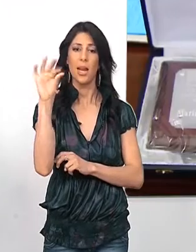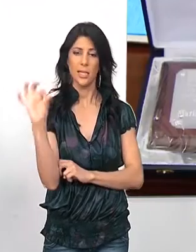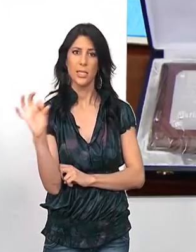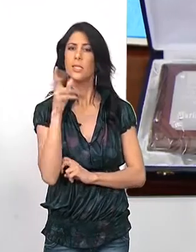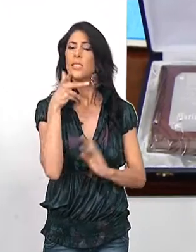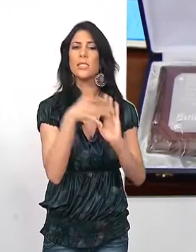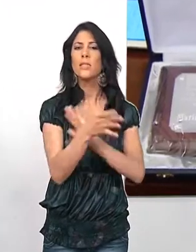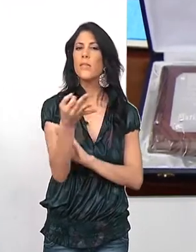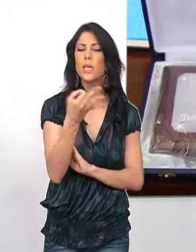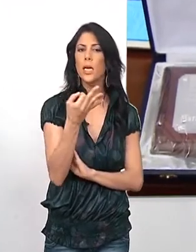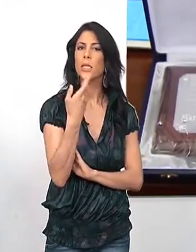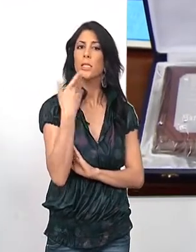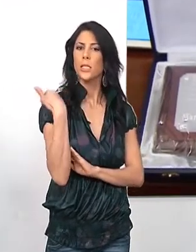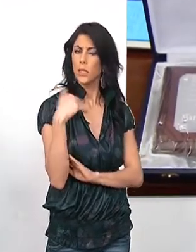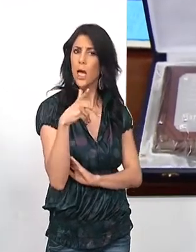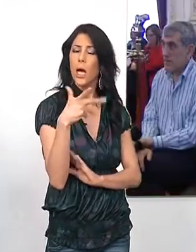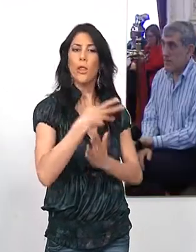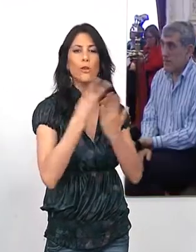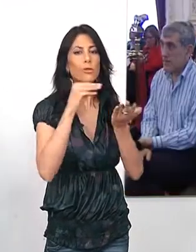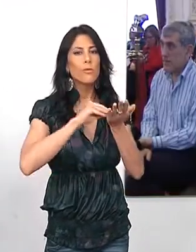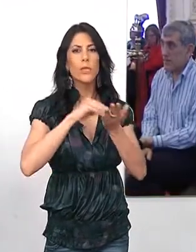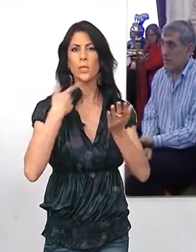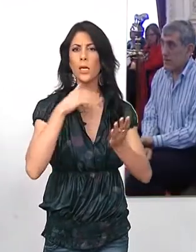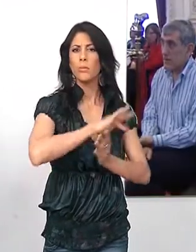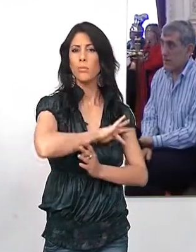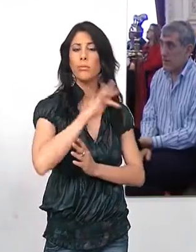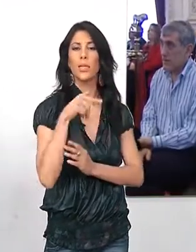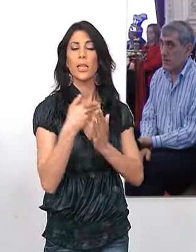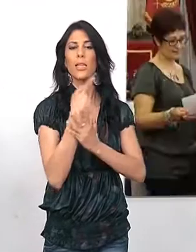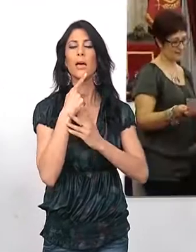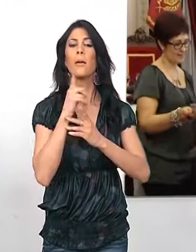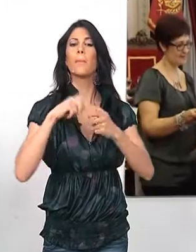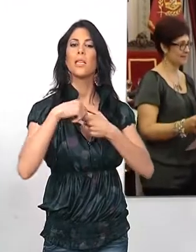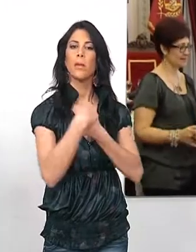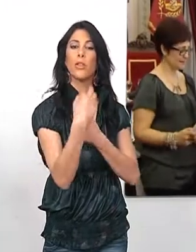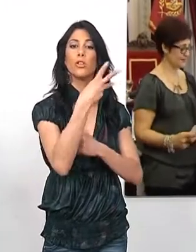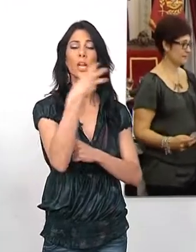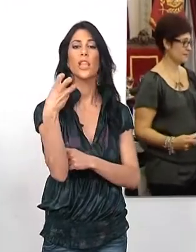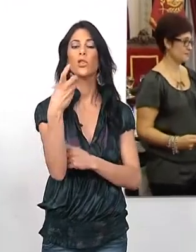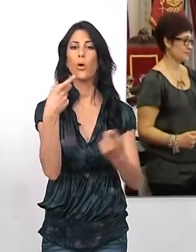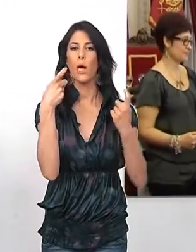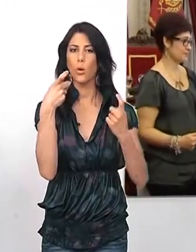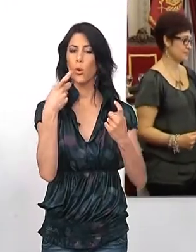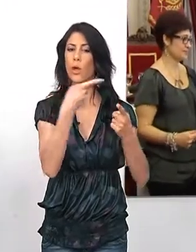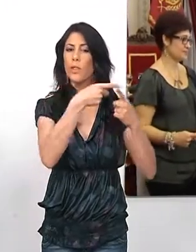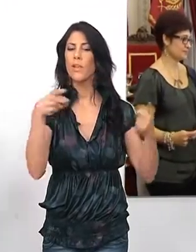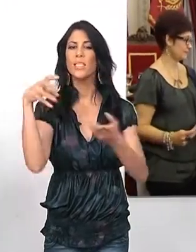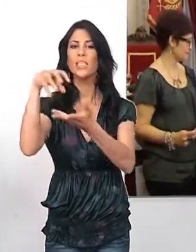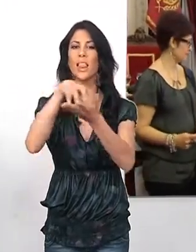educativa que en esta subvigésimo octava edición se ha venido desarrollando en los últimos días con la participación de 300 alumnos de distintos centros